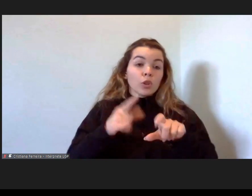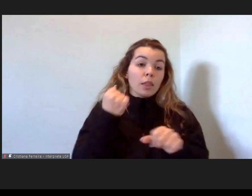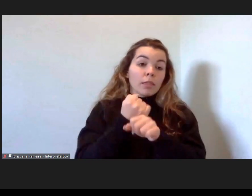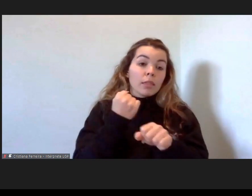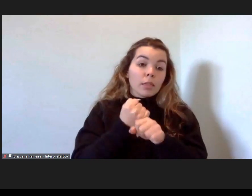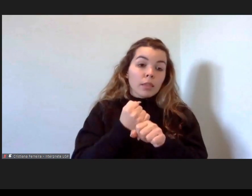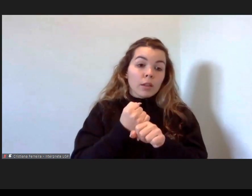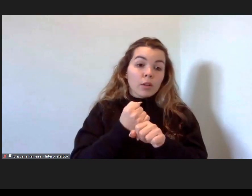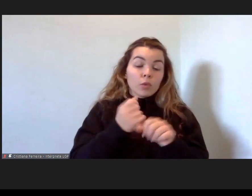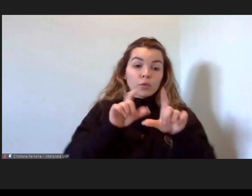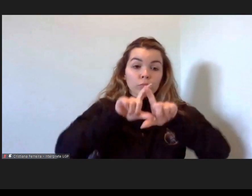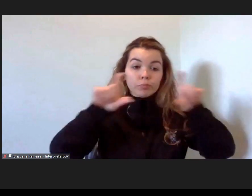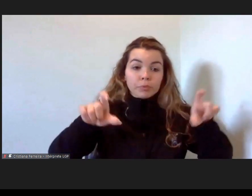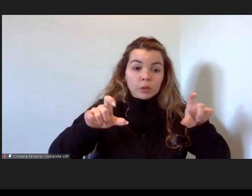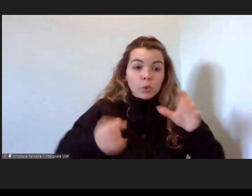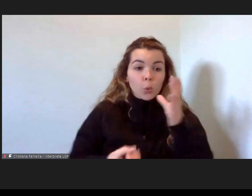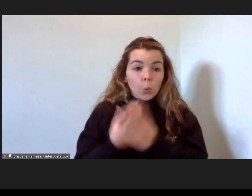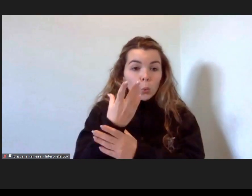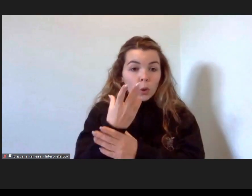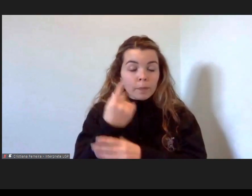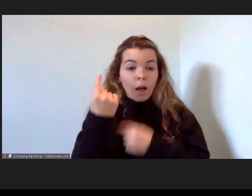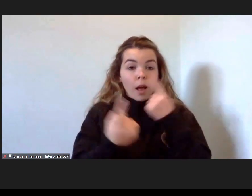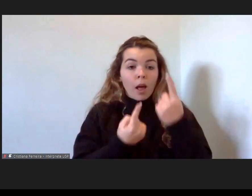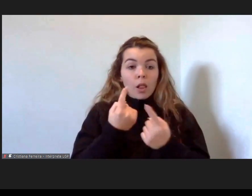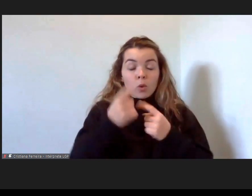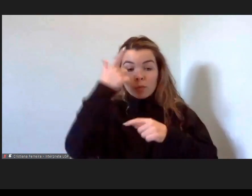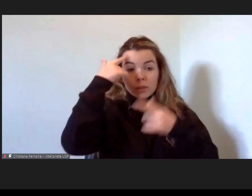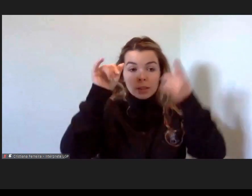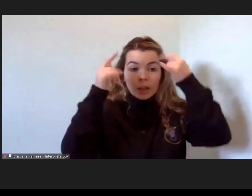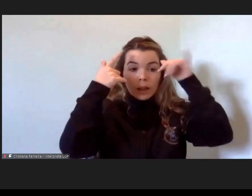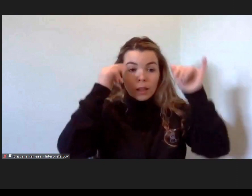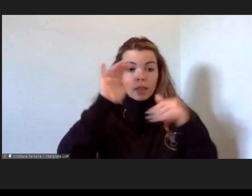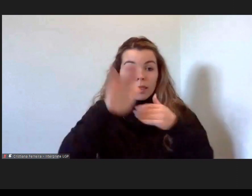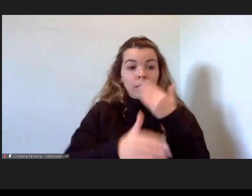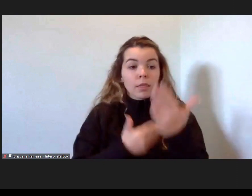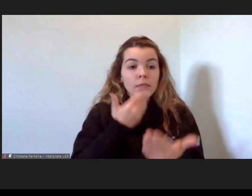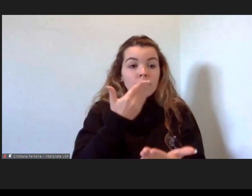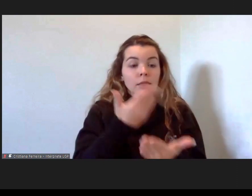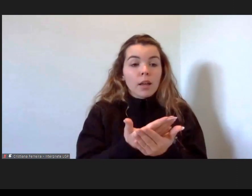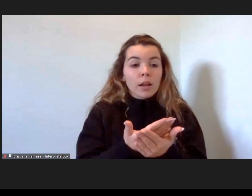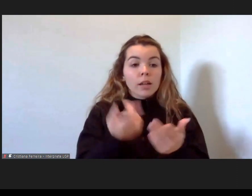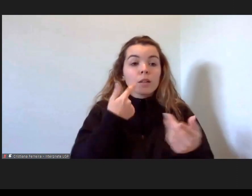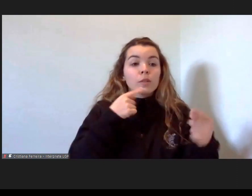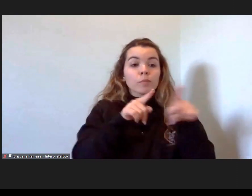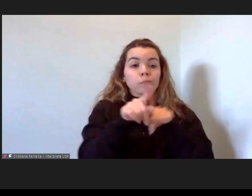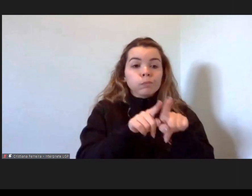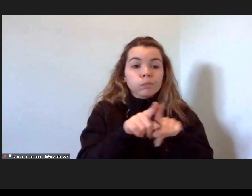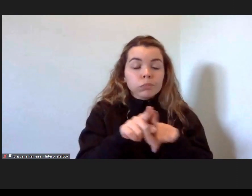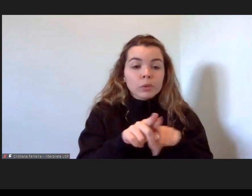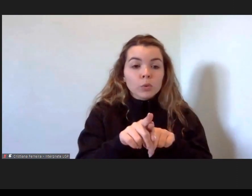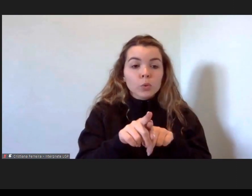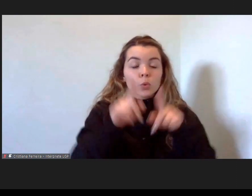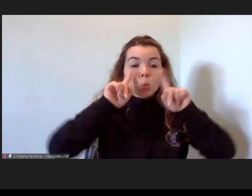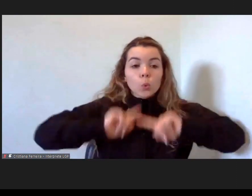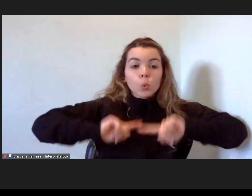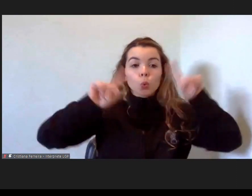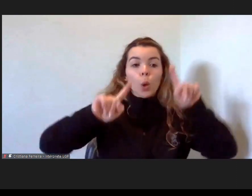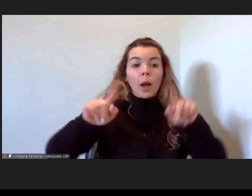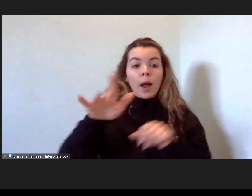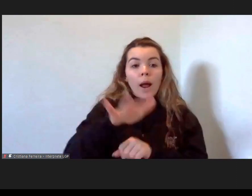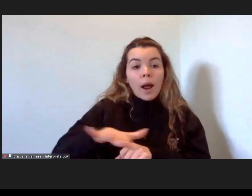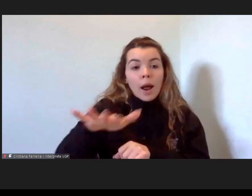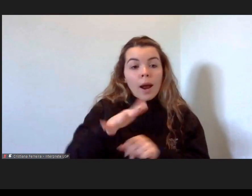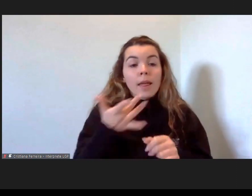a algumas ideias sobre possíveis implementações de políticas públicas na área, nesta área das